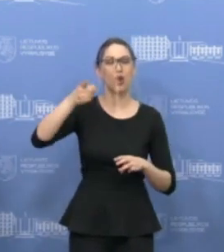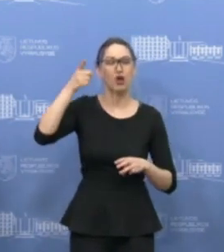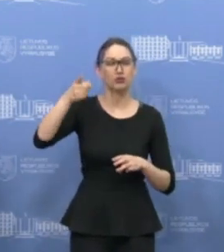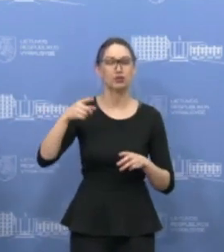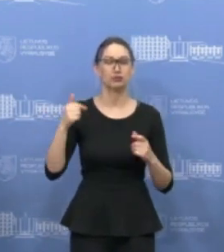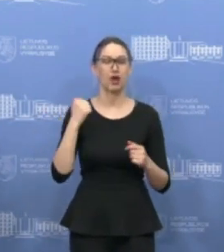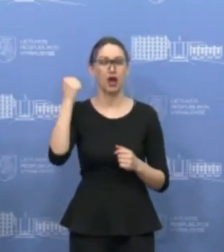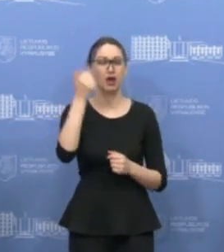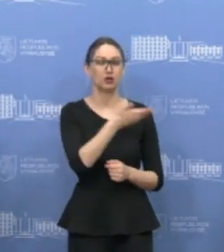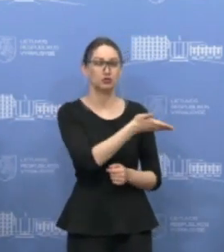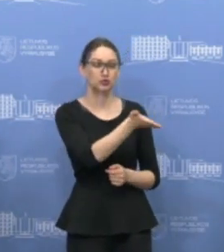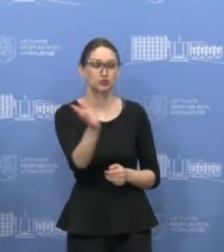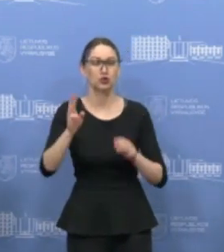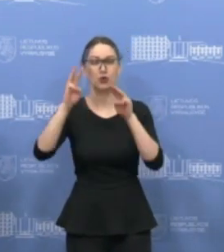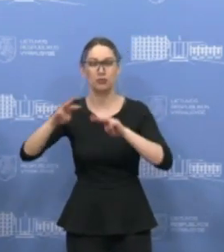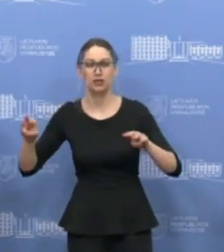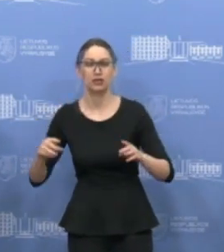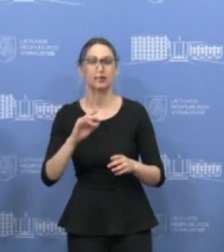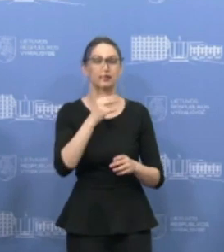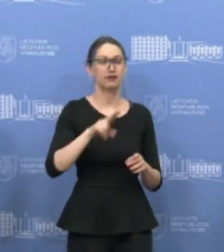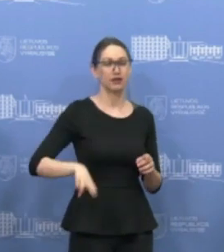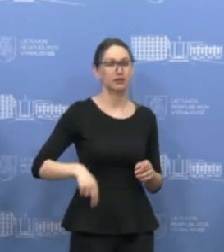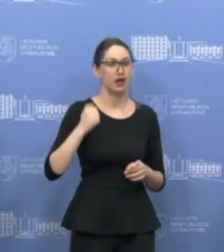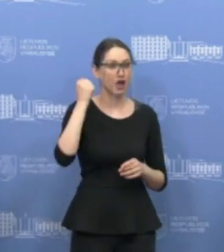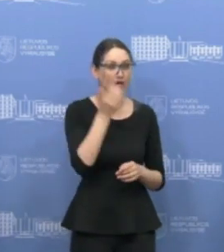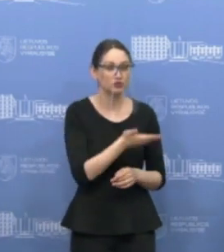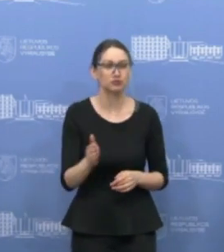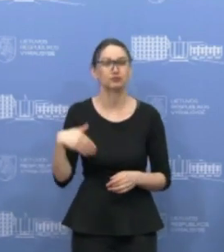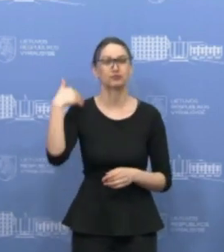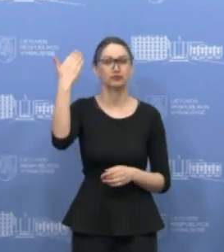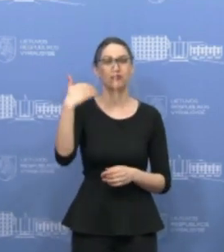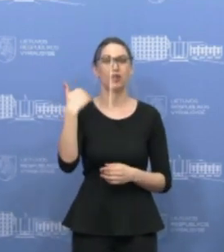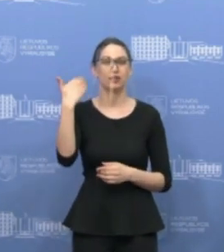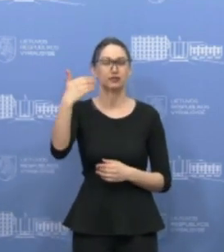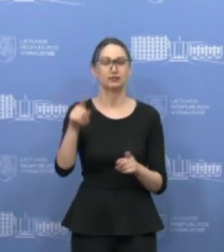dėkoju visiems, dėkoju ministrui, dėkoju nvėgos vadovai. Ačiū. Iki kitų susitikimų. Ačiū.